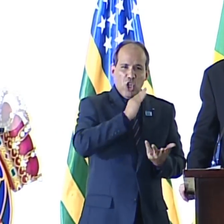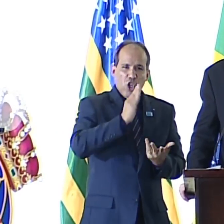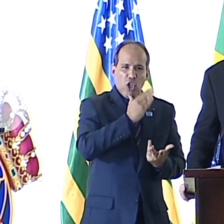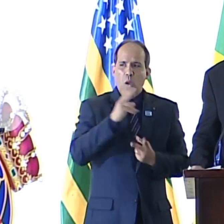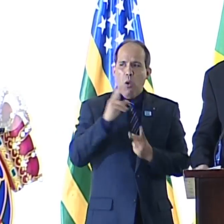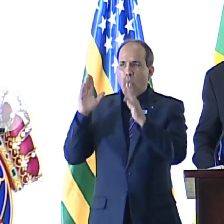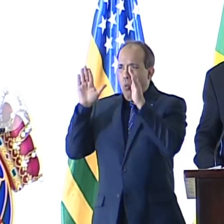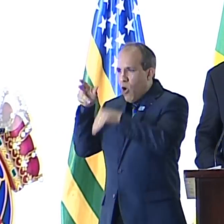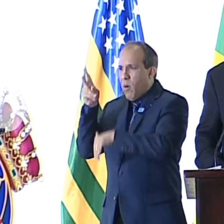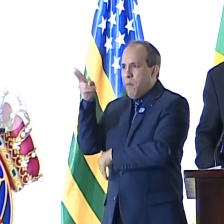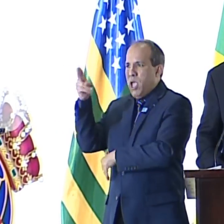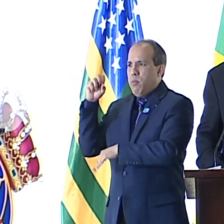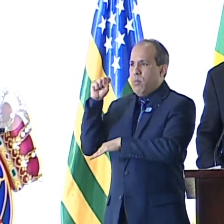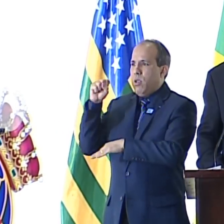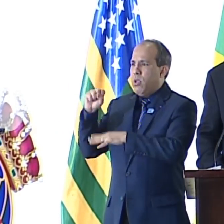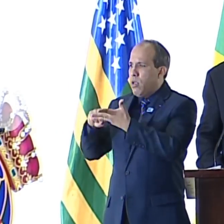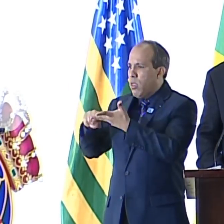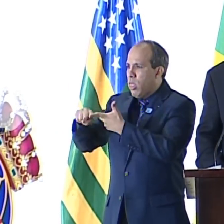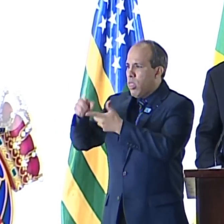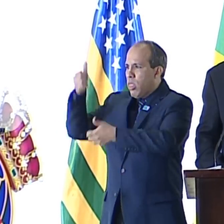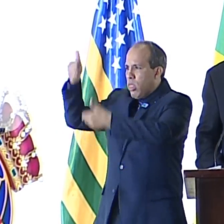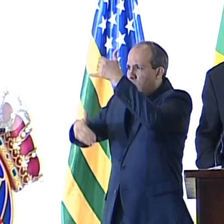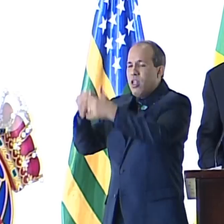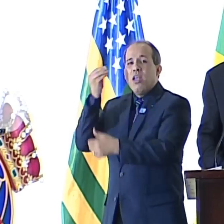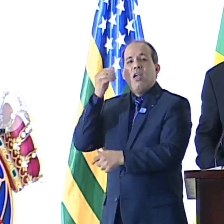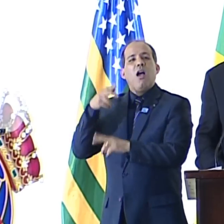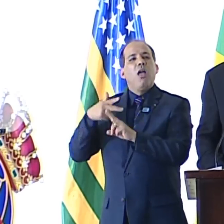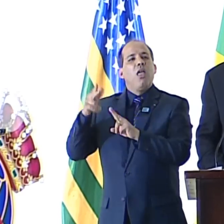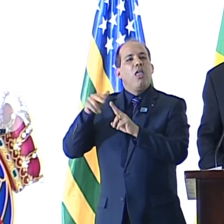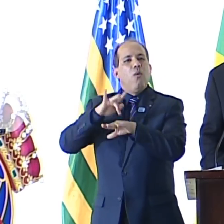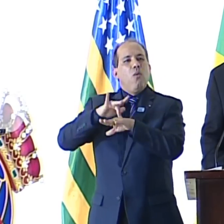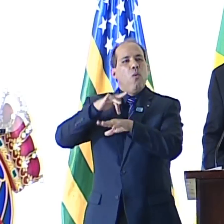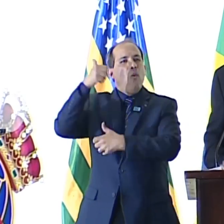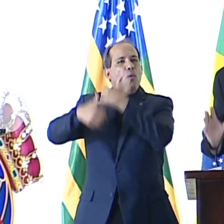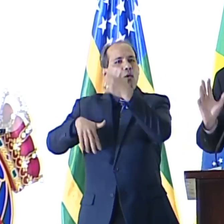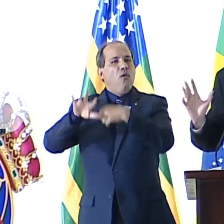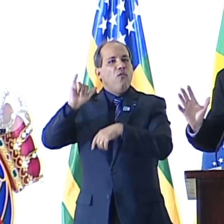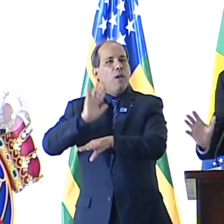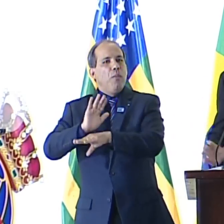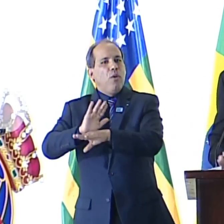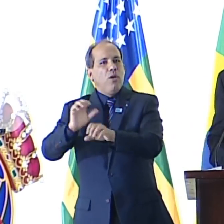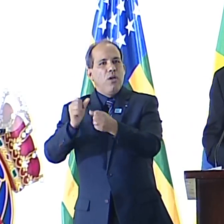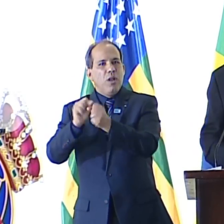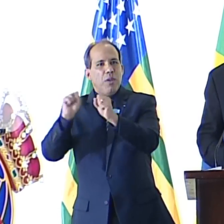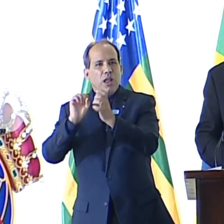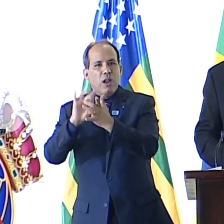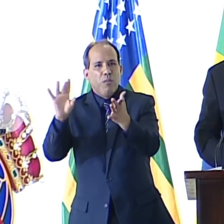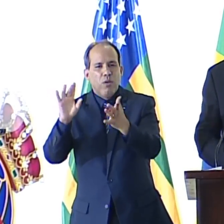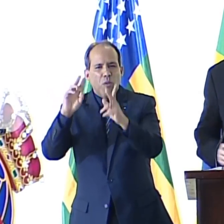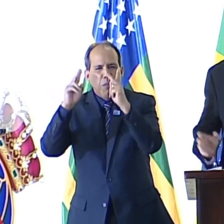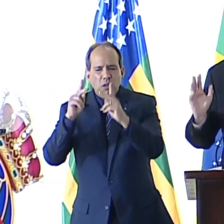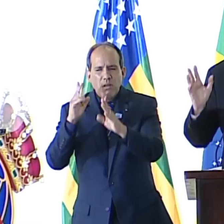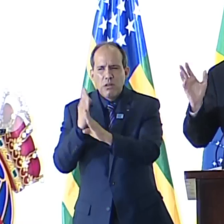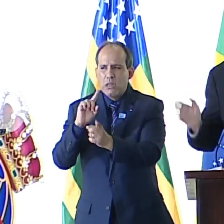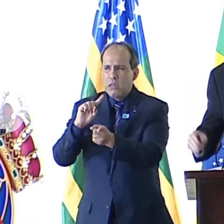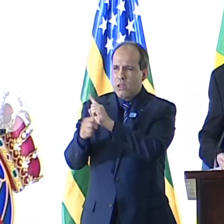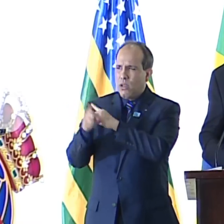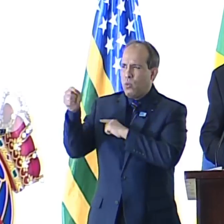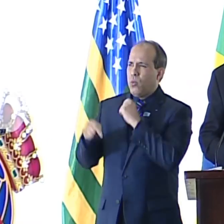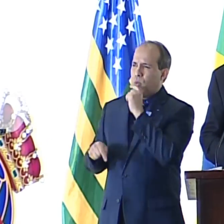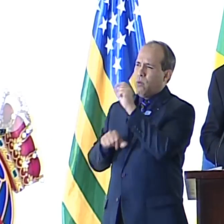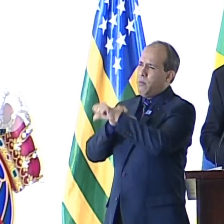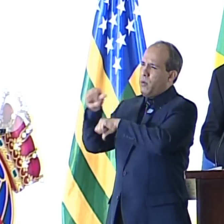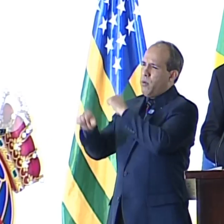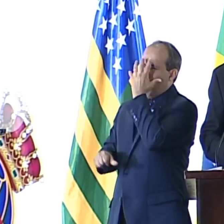e diziam que assim libertariam a humanidade. mas tudo o que eles consideravam os fantasmas da consciência, que mascaravam as